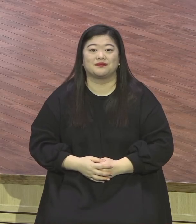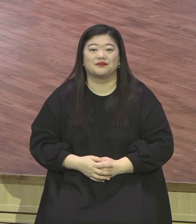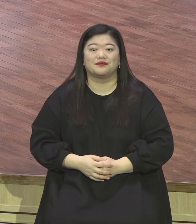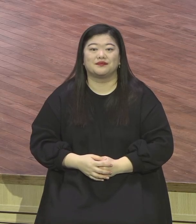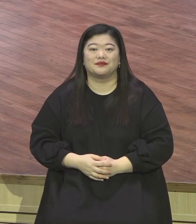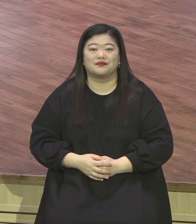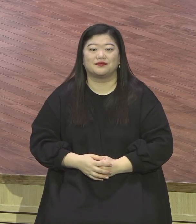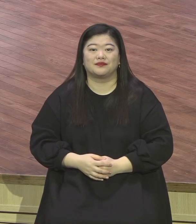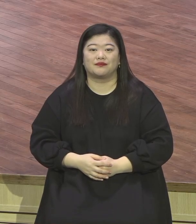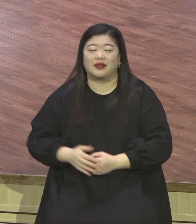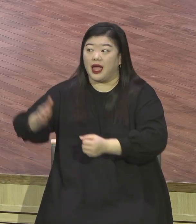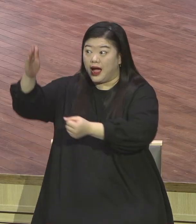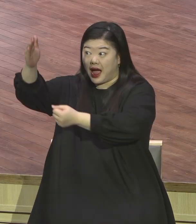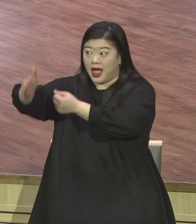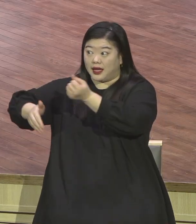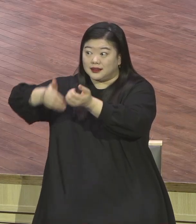당신과 함께 계십니다